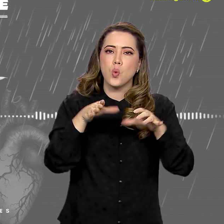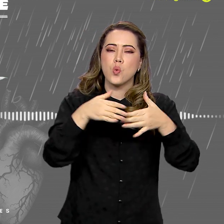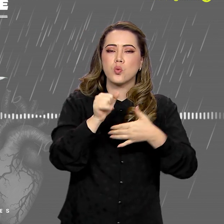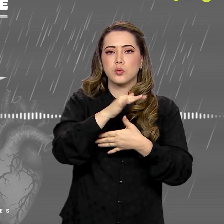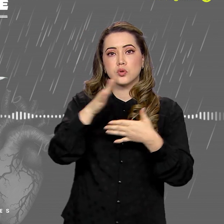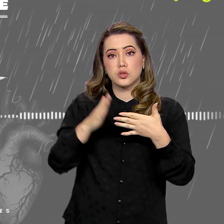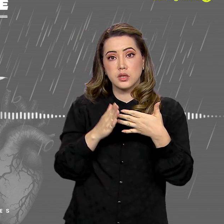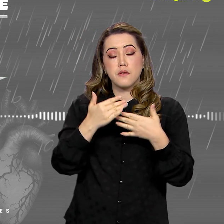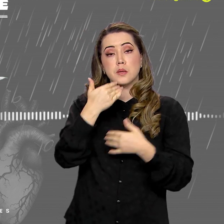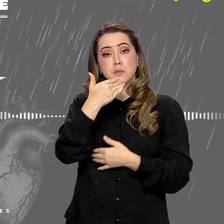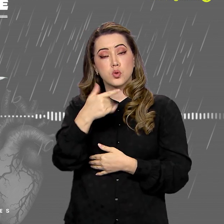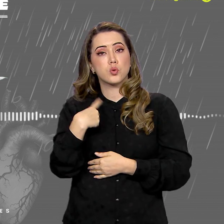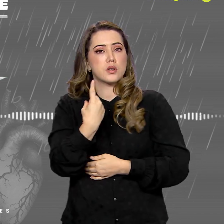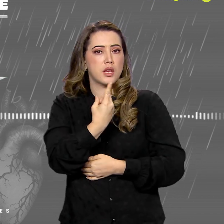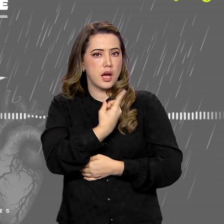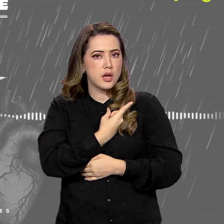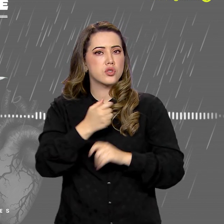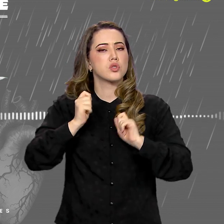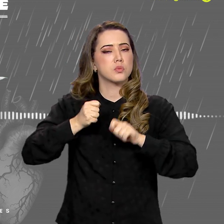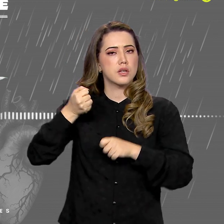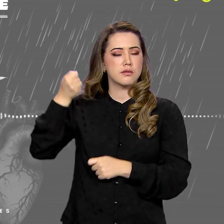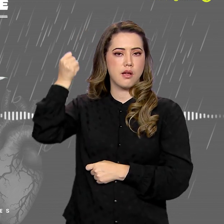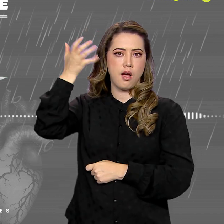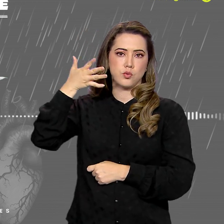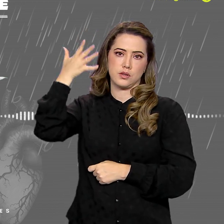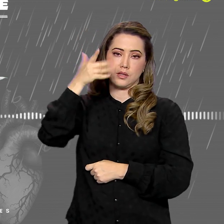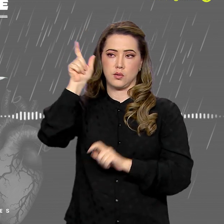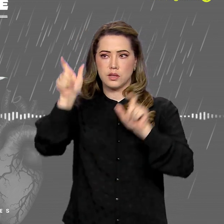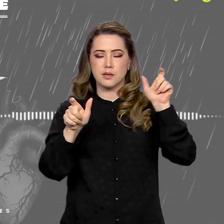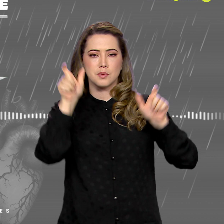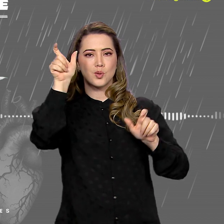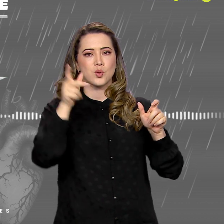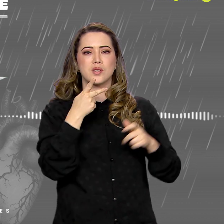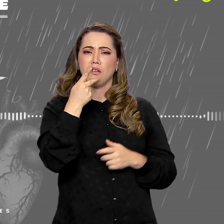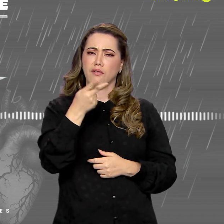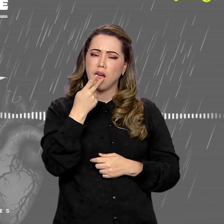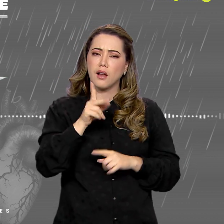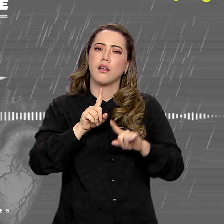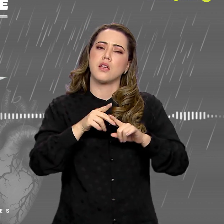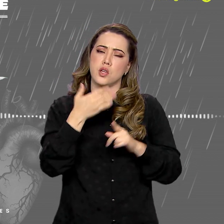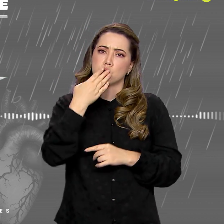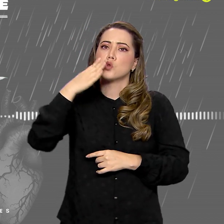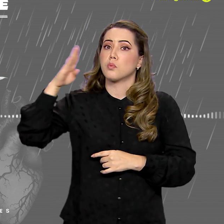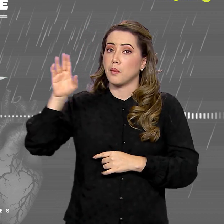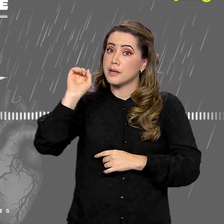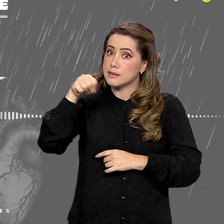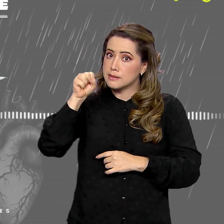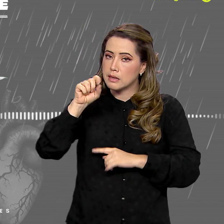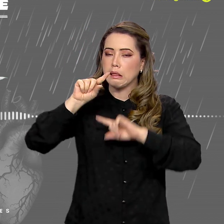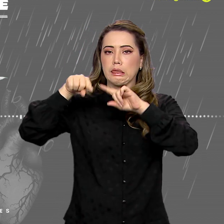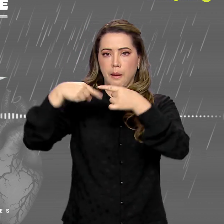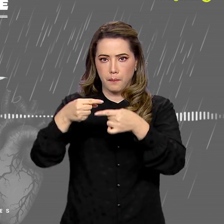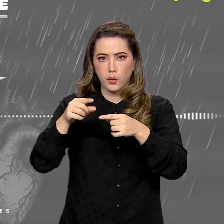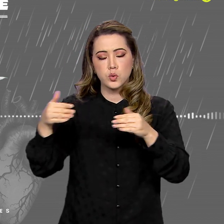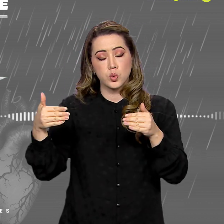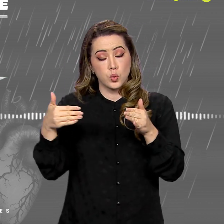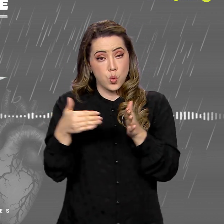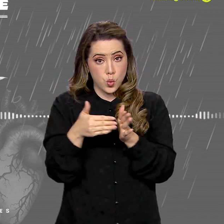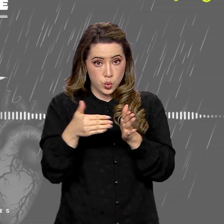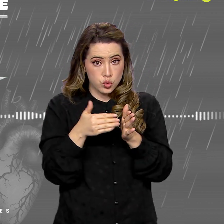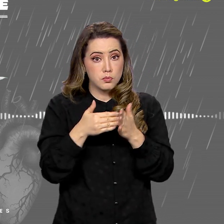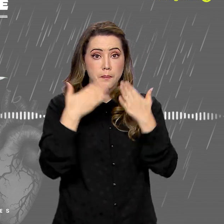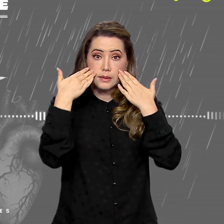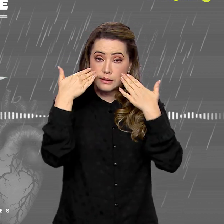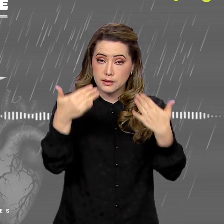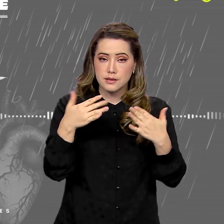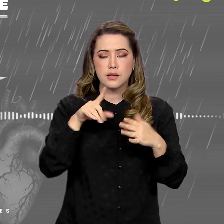Inclusive, a equipe de Libra sugeriu que a gente fizesse uma descrição dos apresentadores. E a gente promete que faz, mas no último episódio.